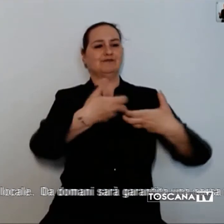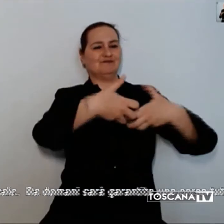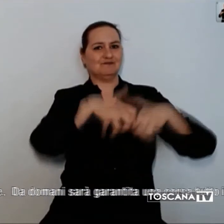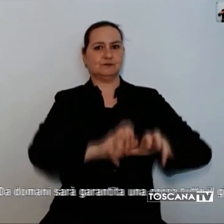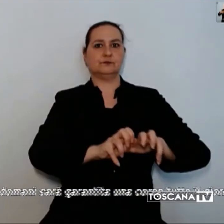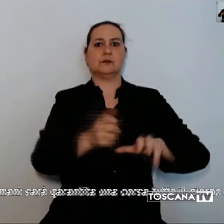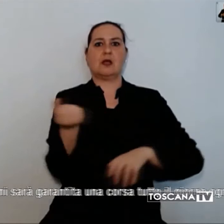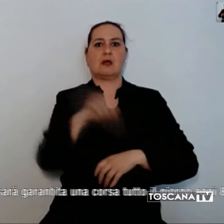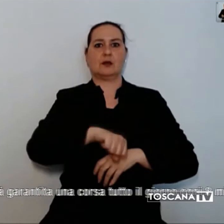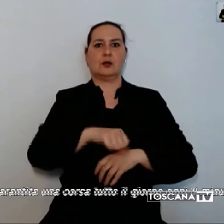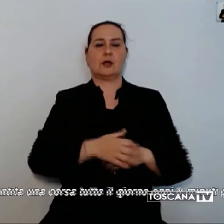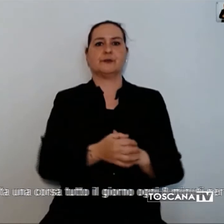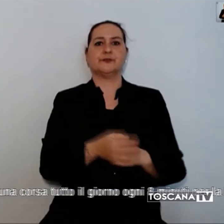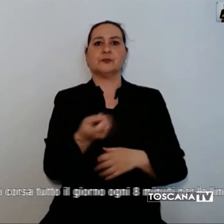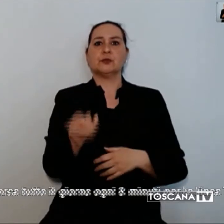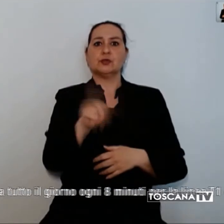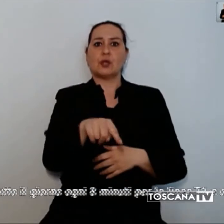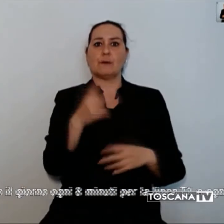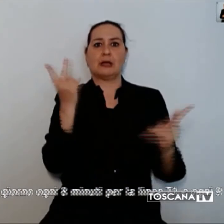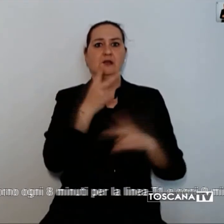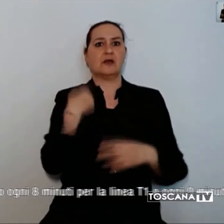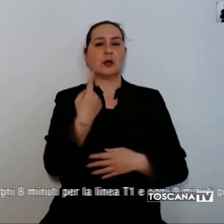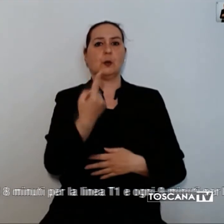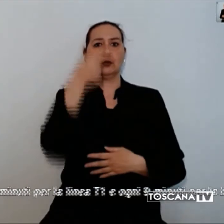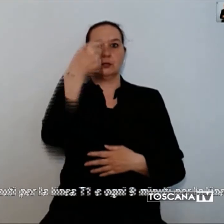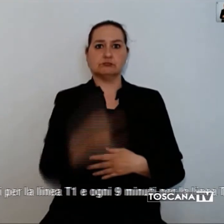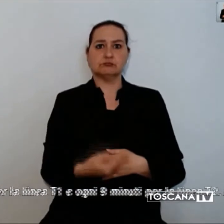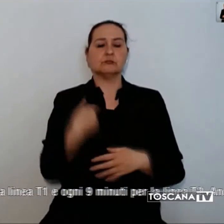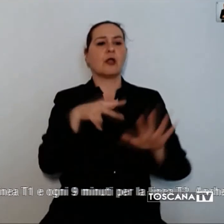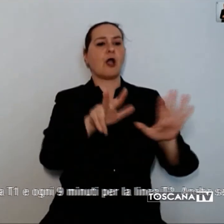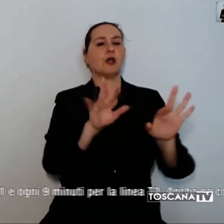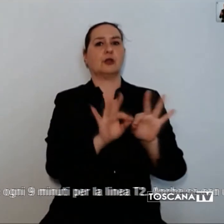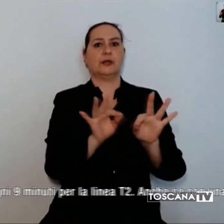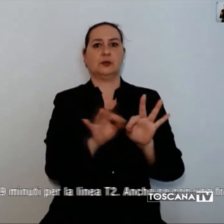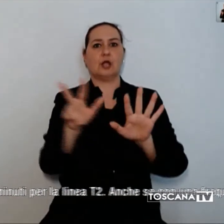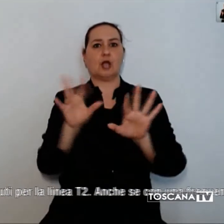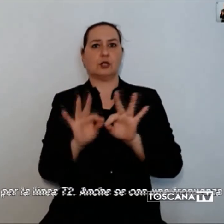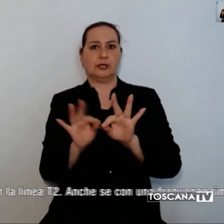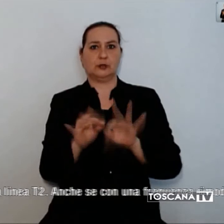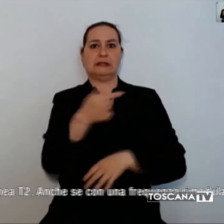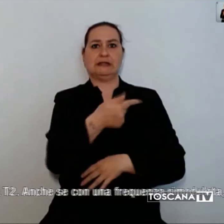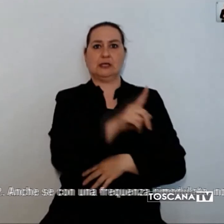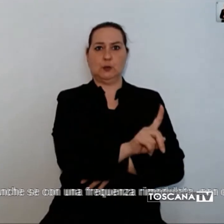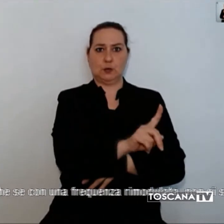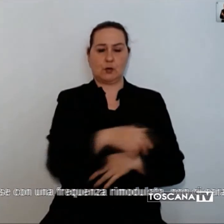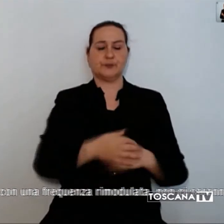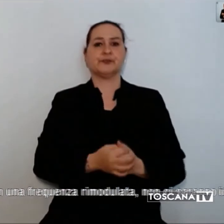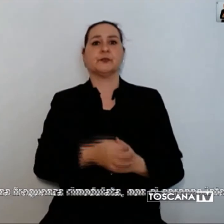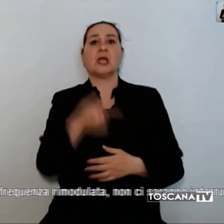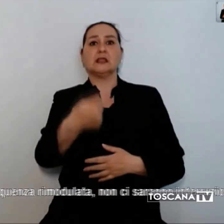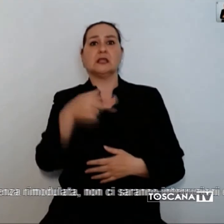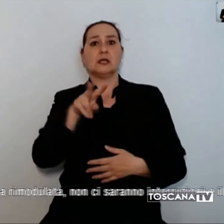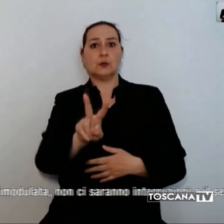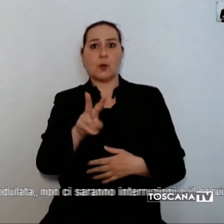garantita una corsa tutto il giorno ogni 8 minuti per la linea T1 e ogni 9 per la linea T2.